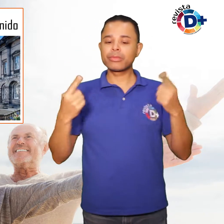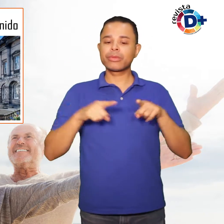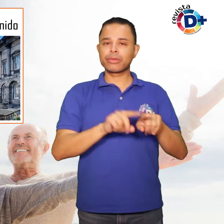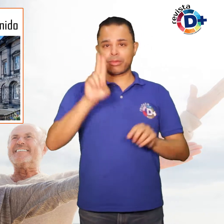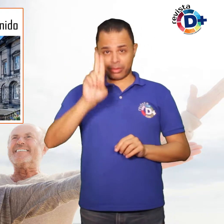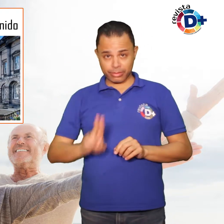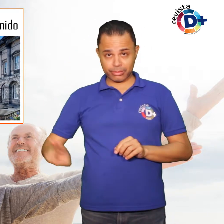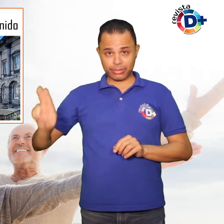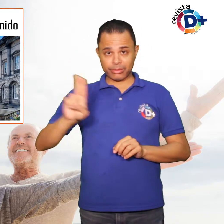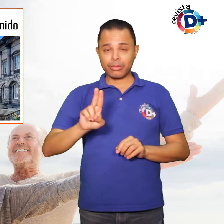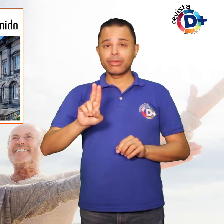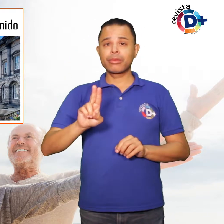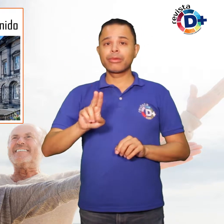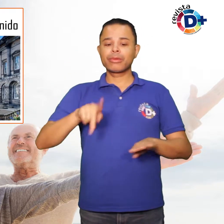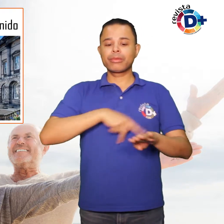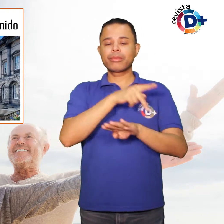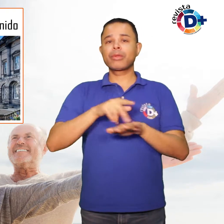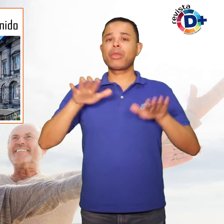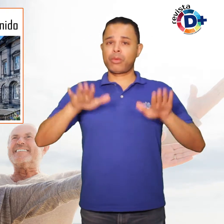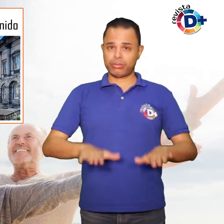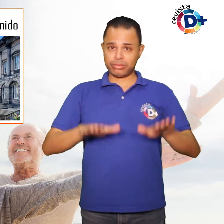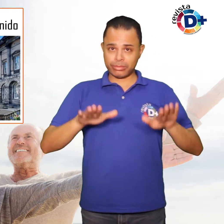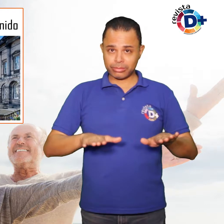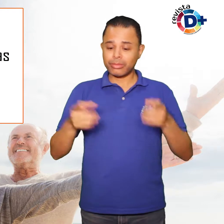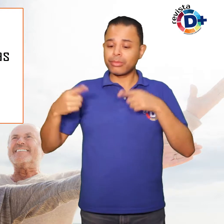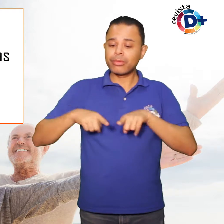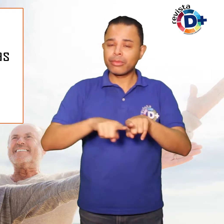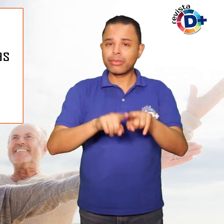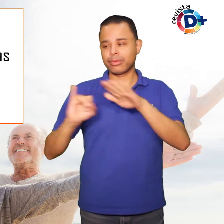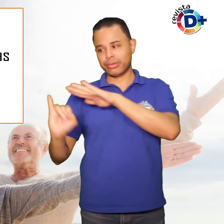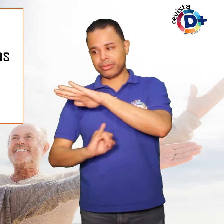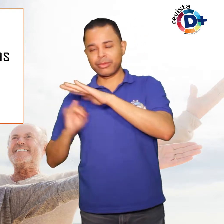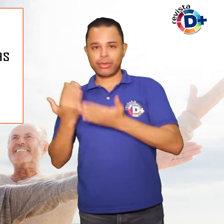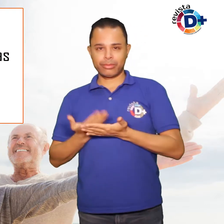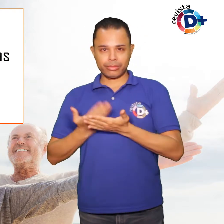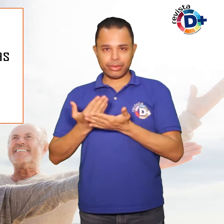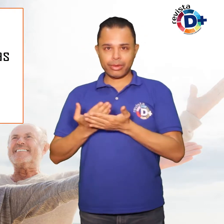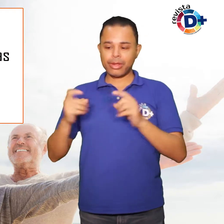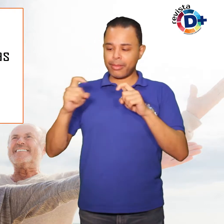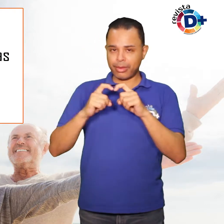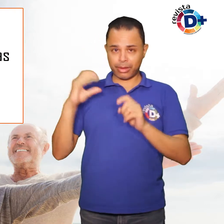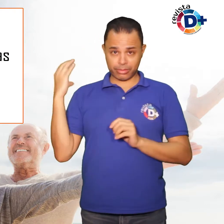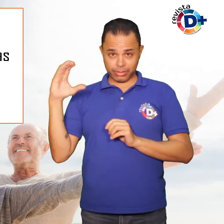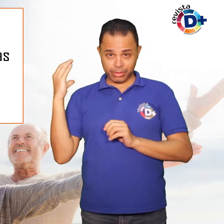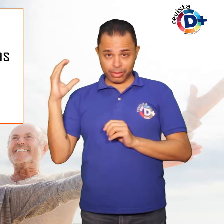Universidade de Edimburgo, no Reino Unido, e no Instituto de Ciências Médicas de Nizam, na Índia,